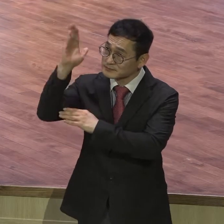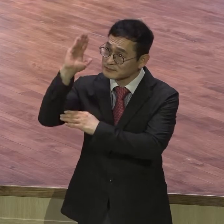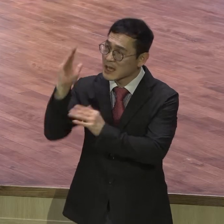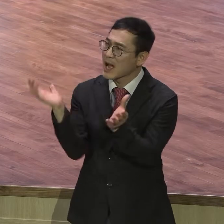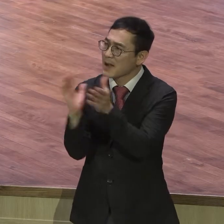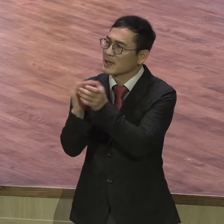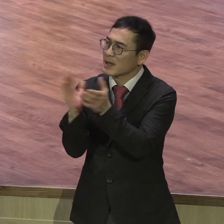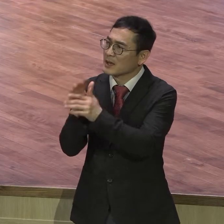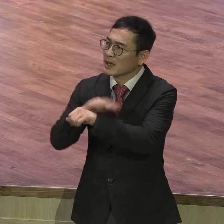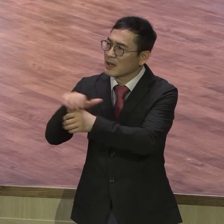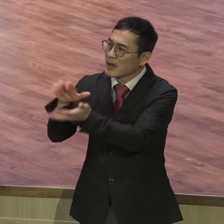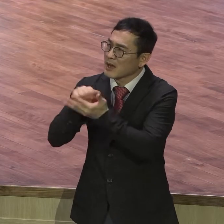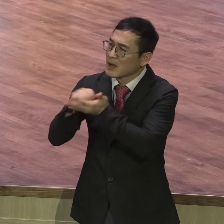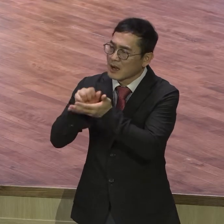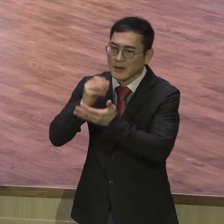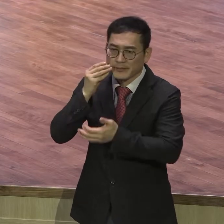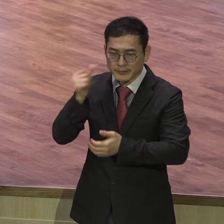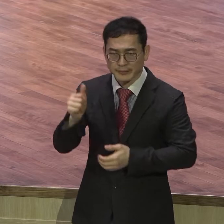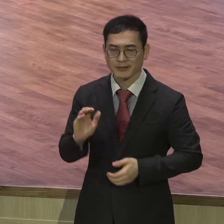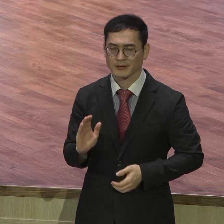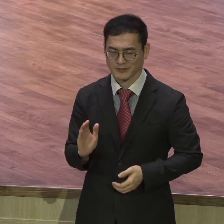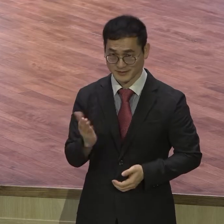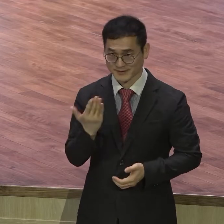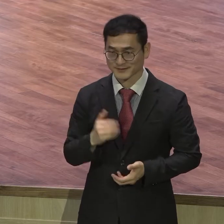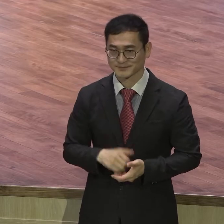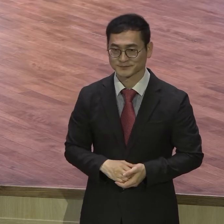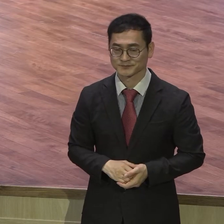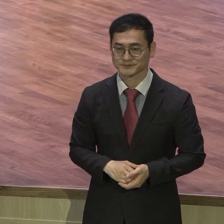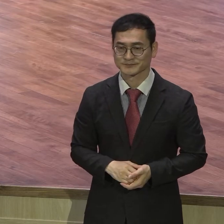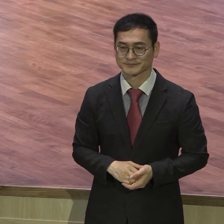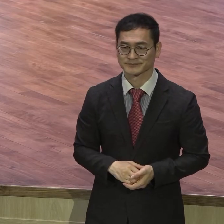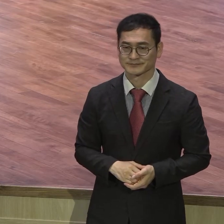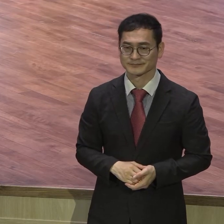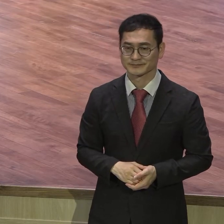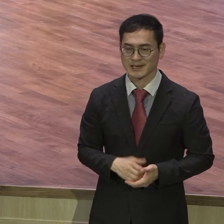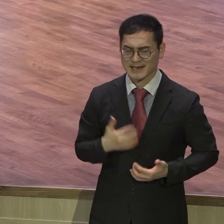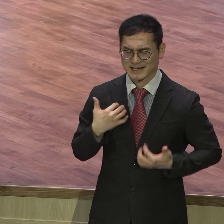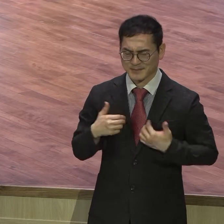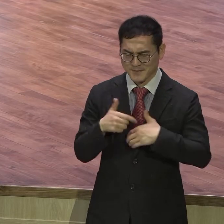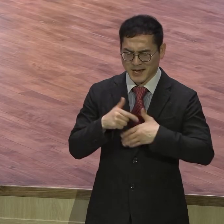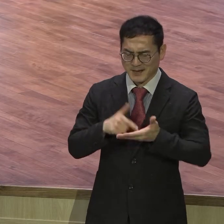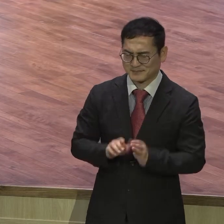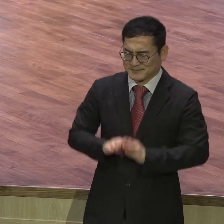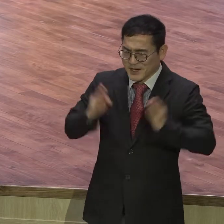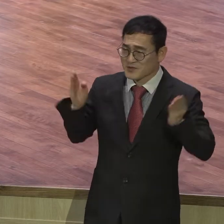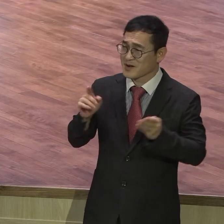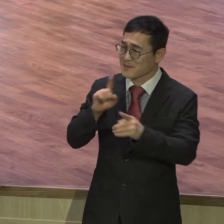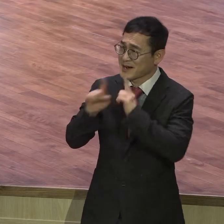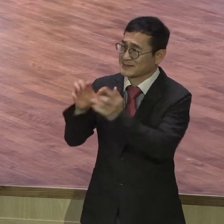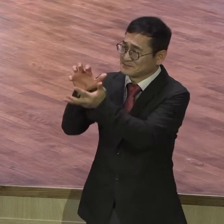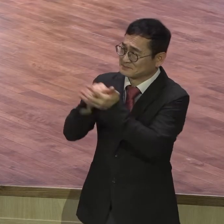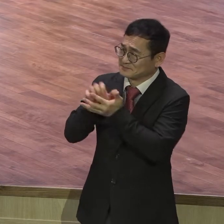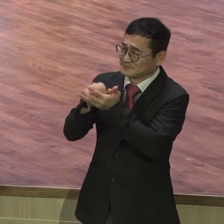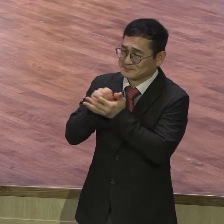그렇게 기도하고 여러분을 바라보는 순간에 응답은 계속 가까이 온 줄 믿으시기 바랍니다